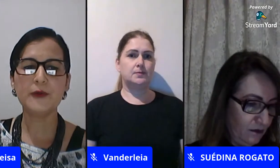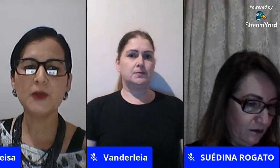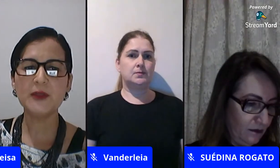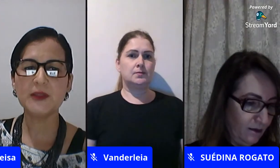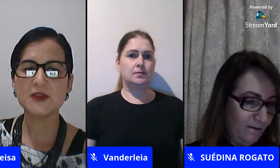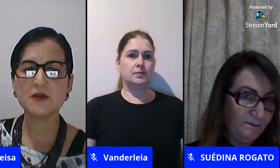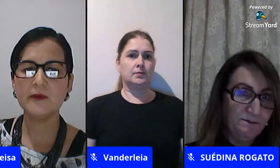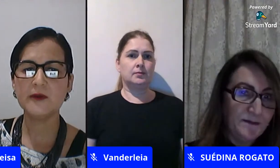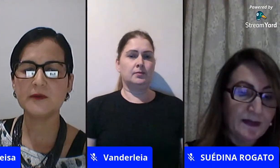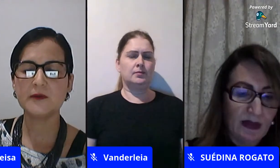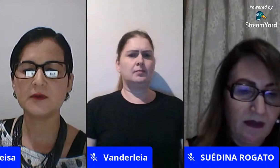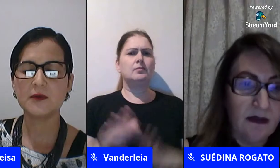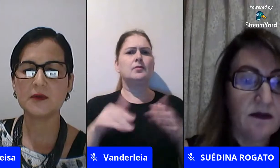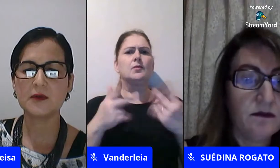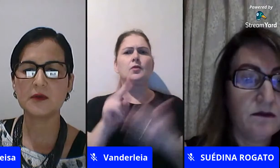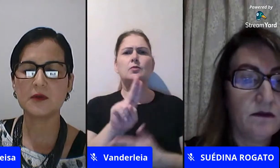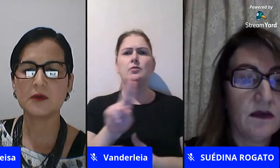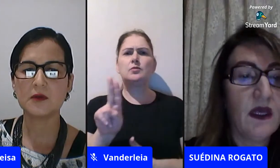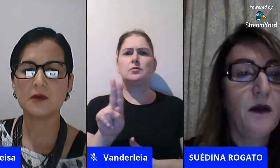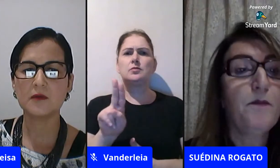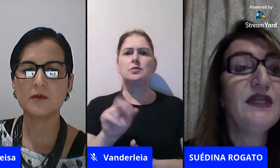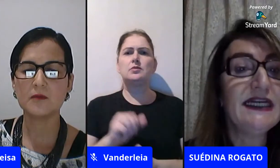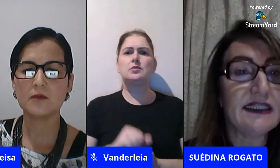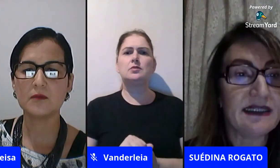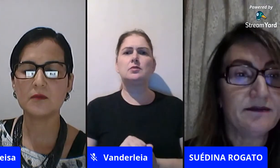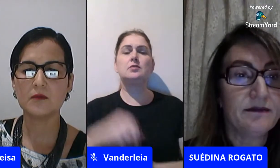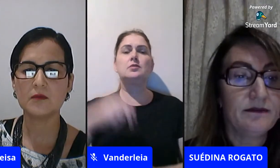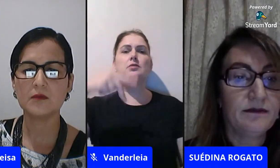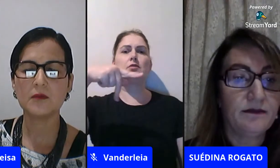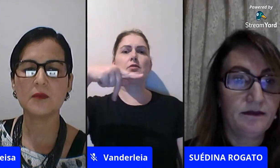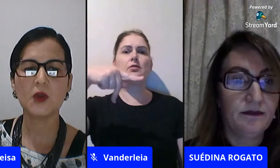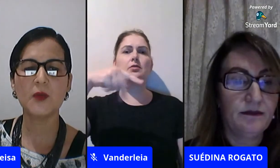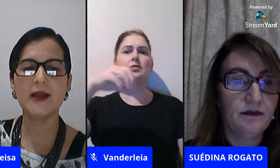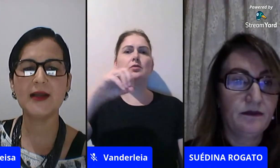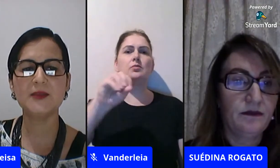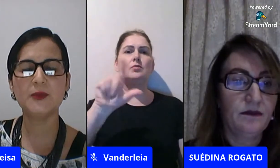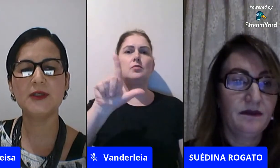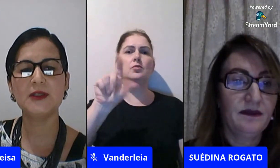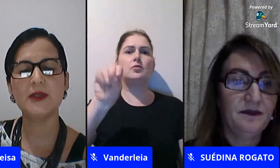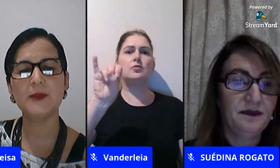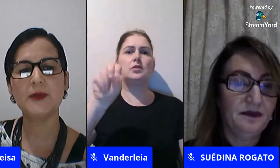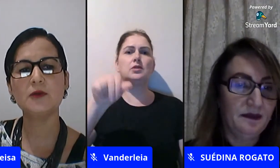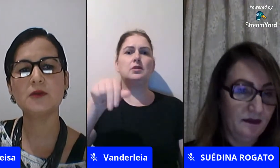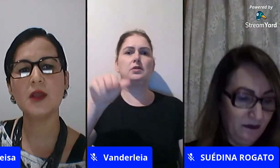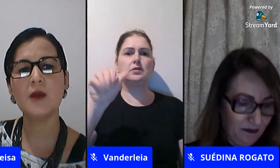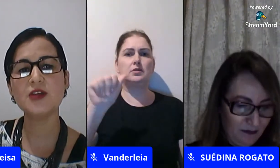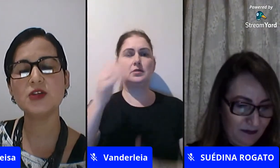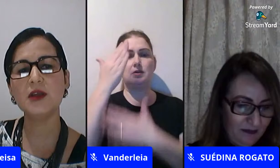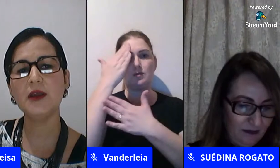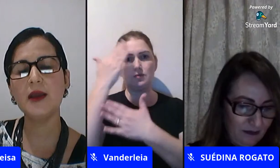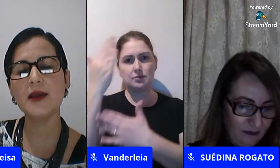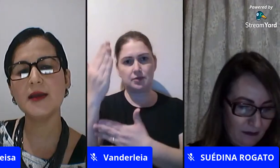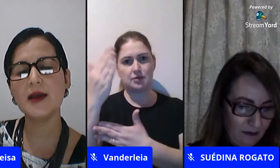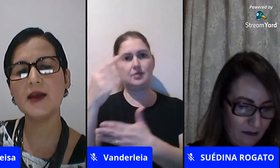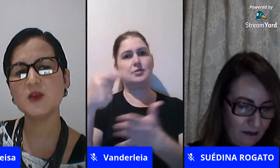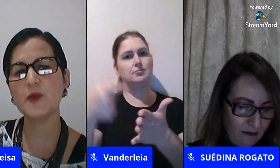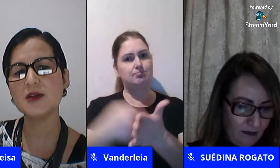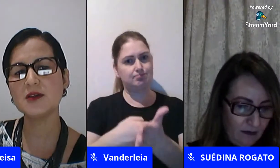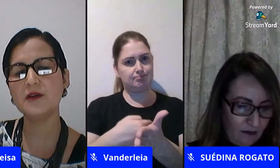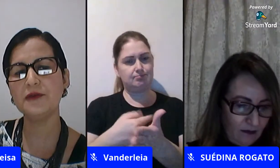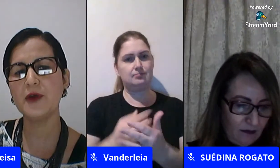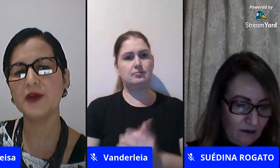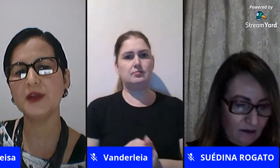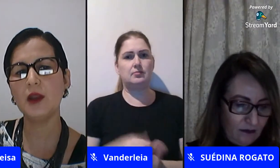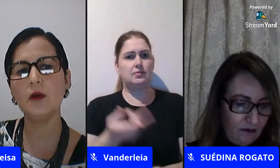qual é o nome da pessoa Poliana obrigada Poliana pela pergunta eu acho que